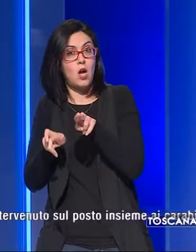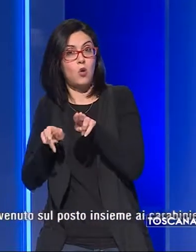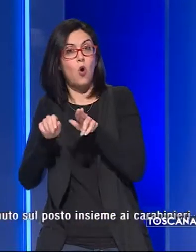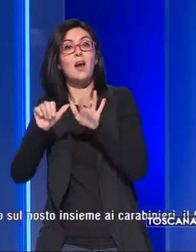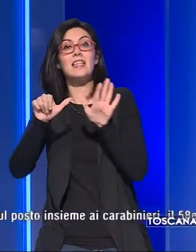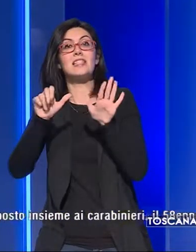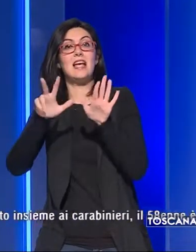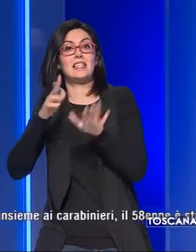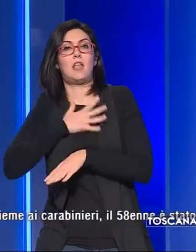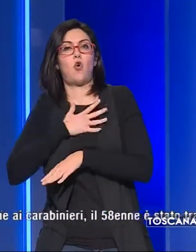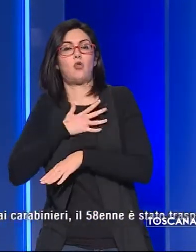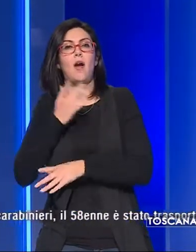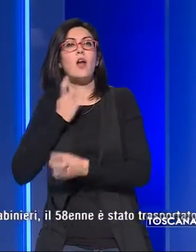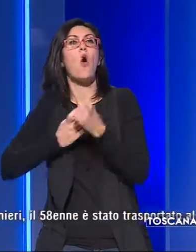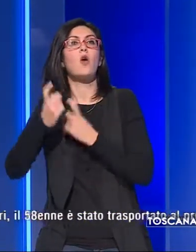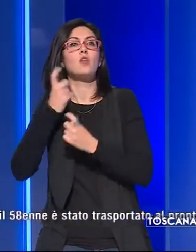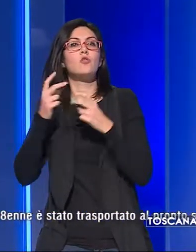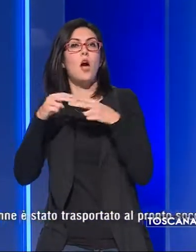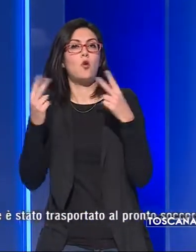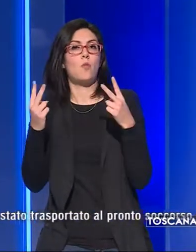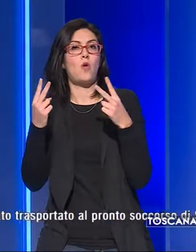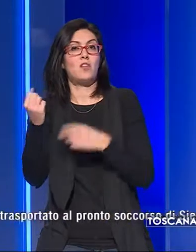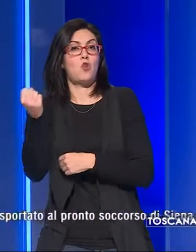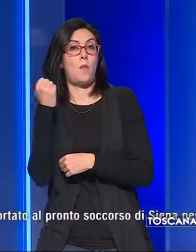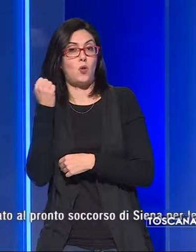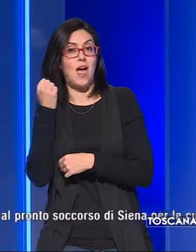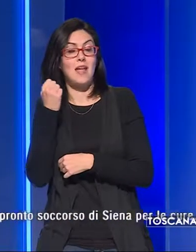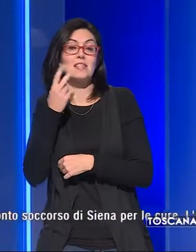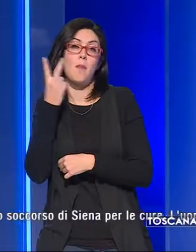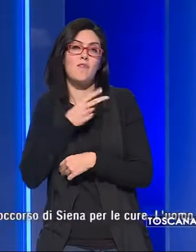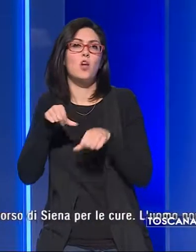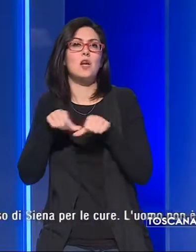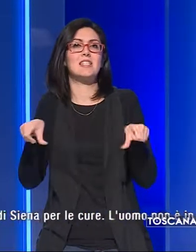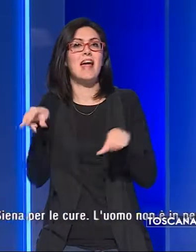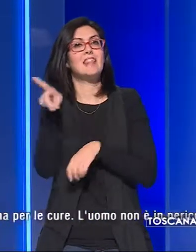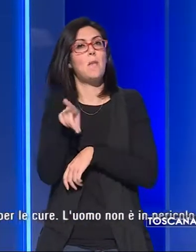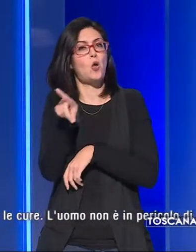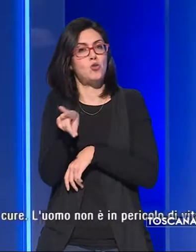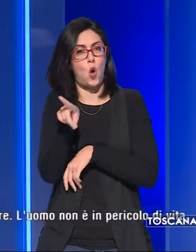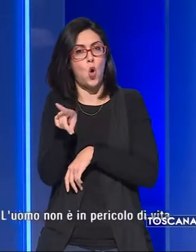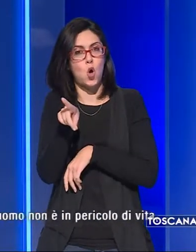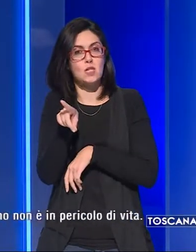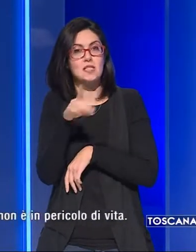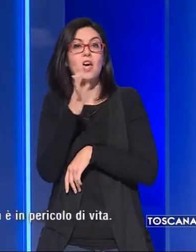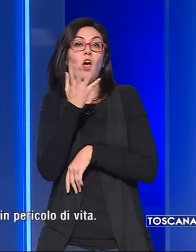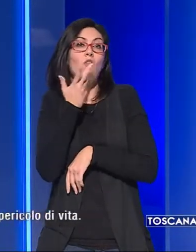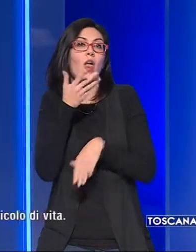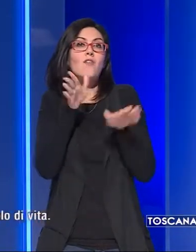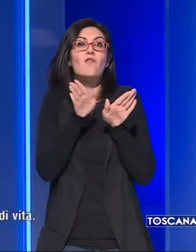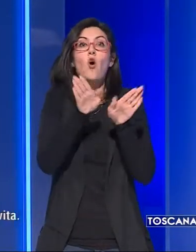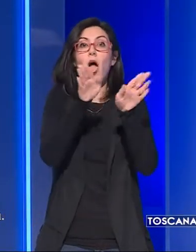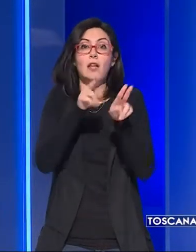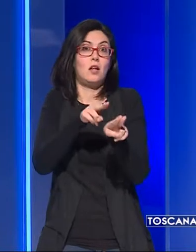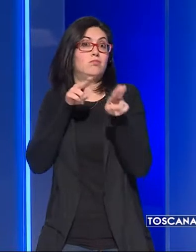68enne originario della provincia di Potenza, però residente a Poggi Bonzi, voleva abbattere un